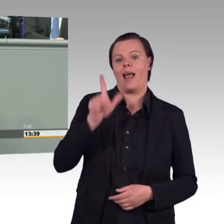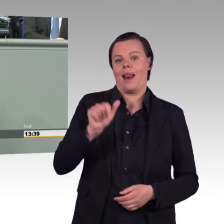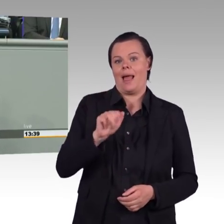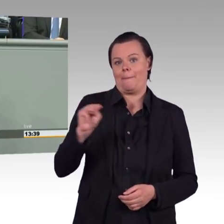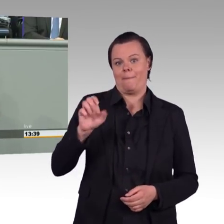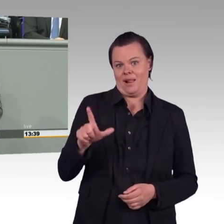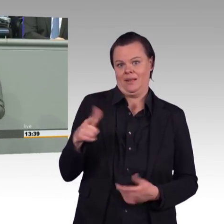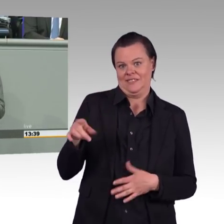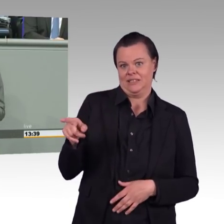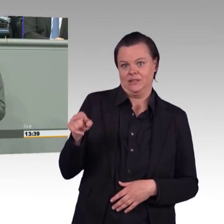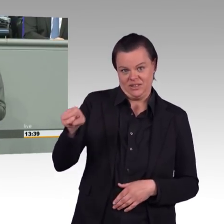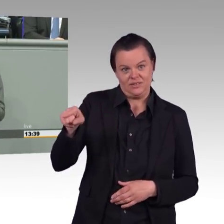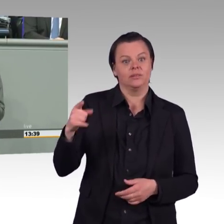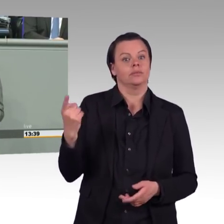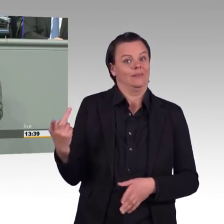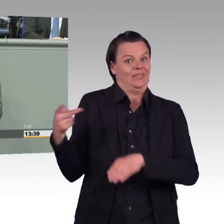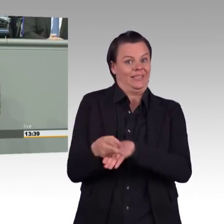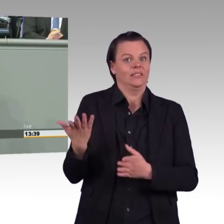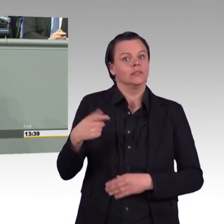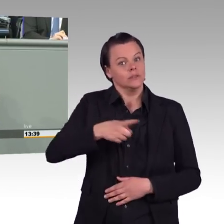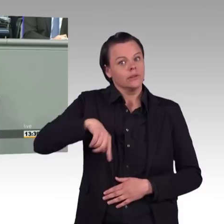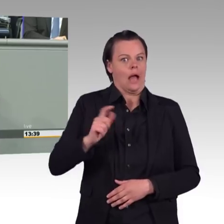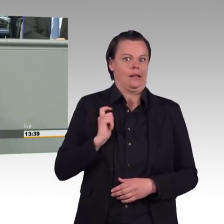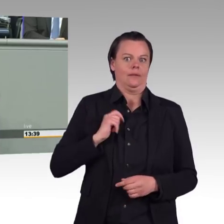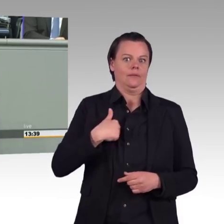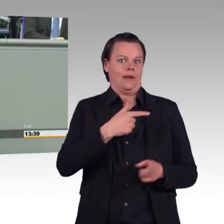auch für das Weltklima. Deswegen steht der Kohleausstieg eben auf der Tagesordnung.